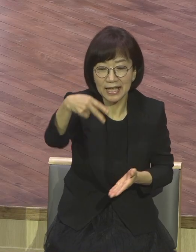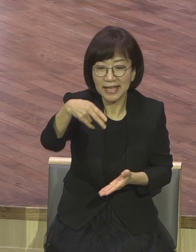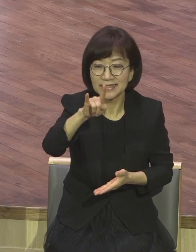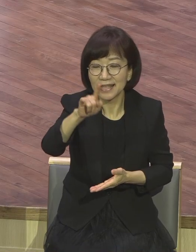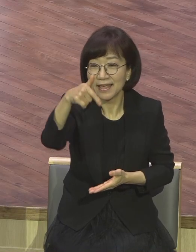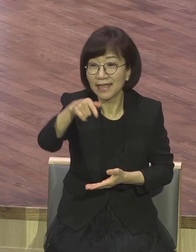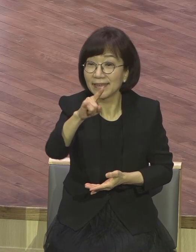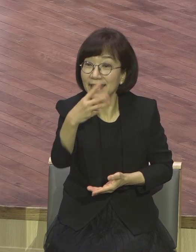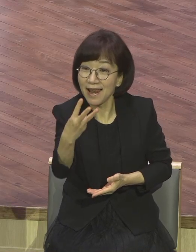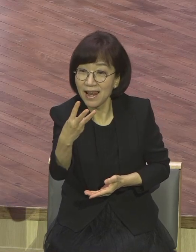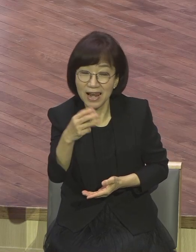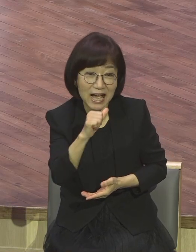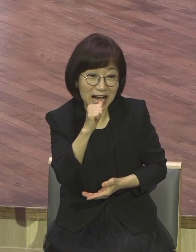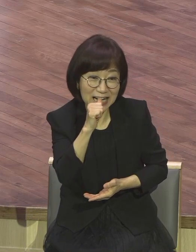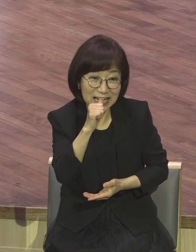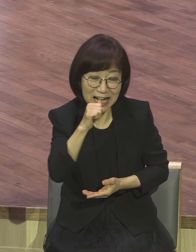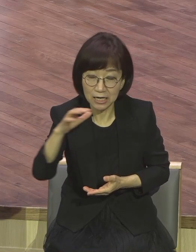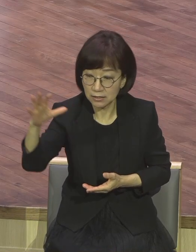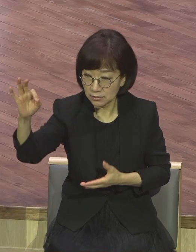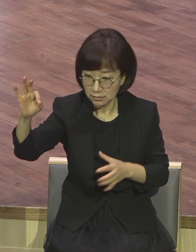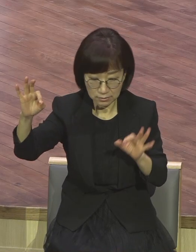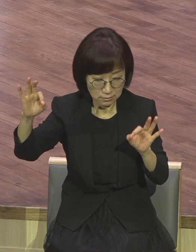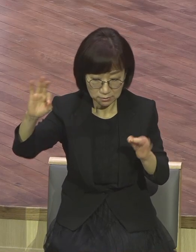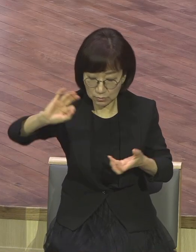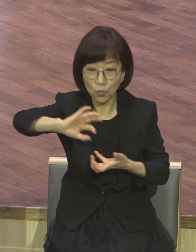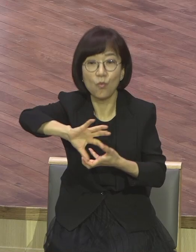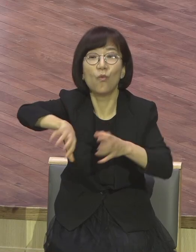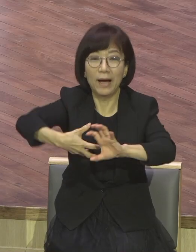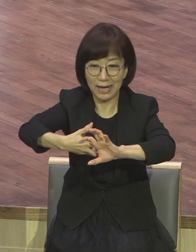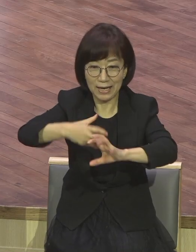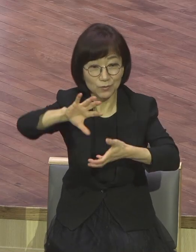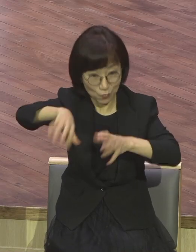화폐로 환전을 해야 됩니다. 그래서 환전상이 생긴 거예요.